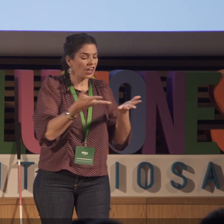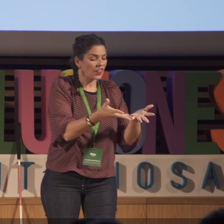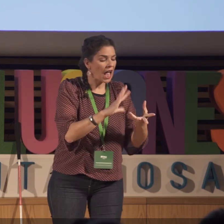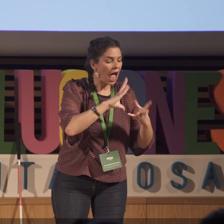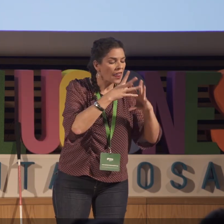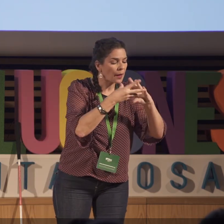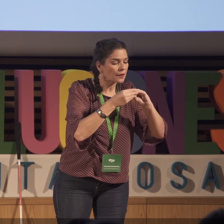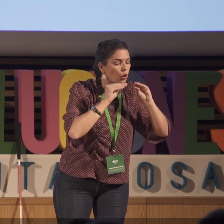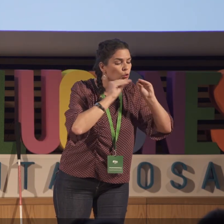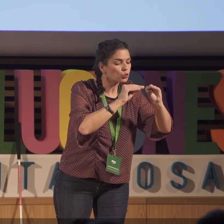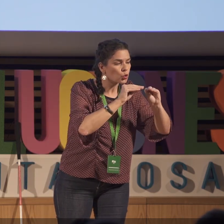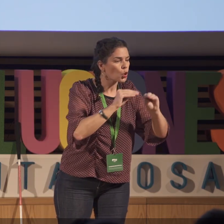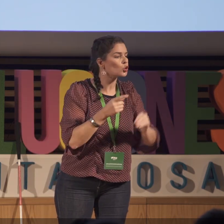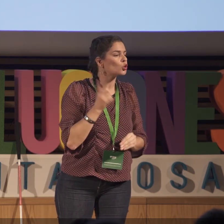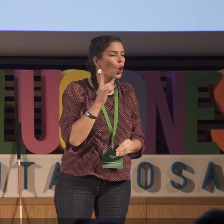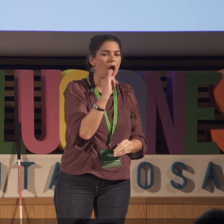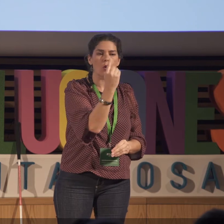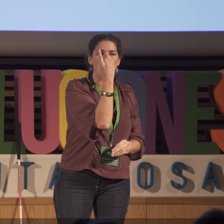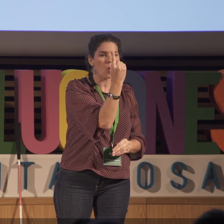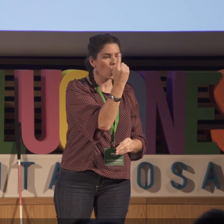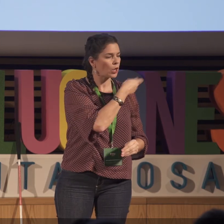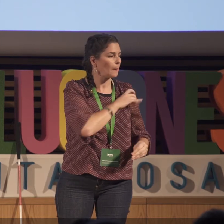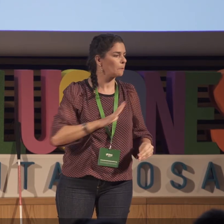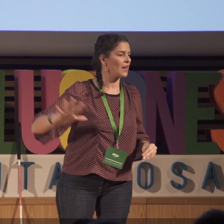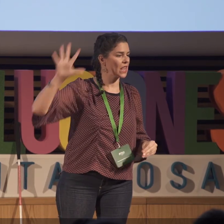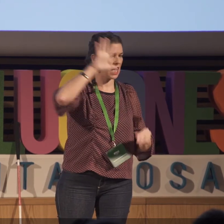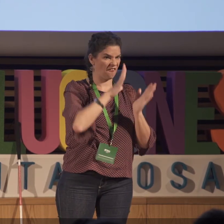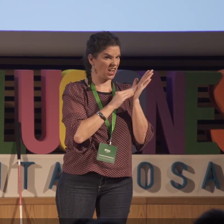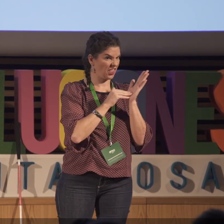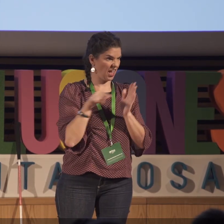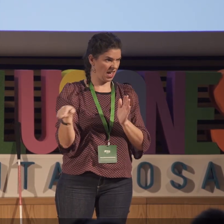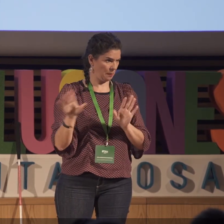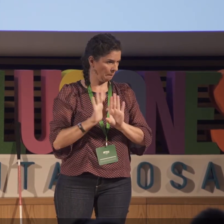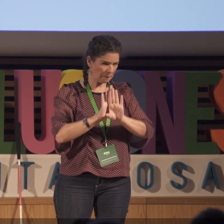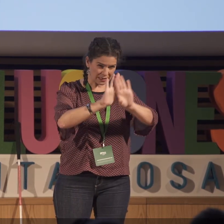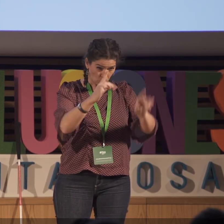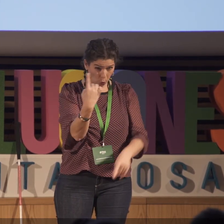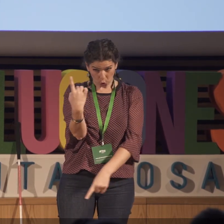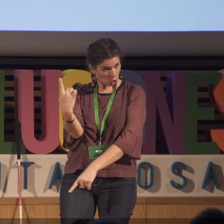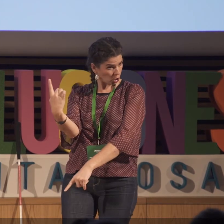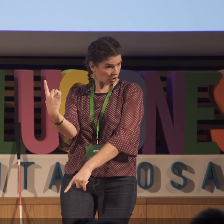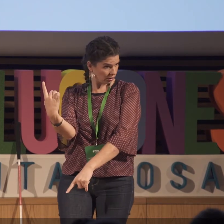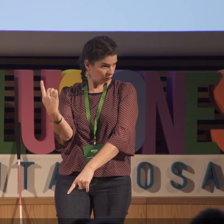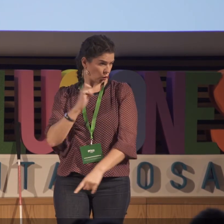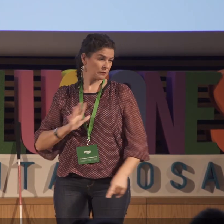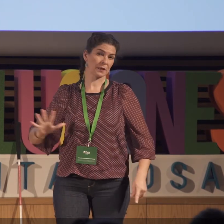personas sordociegas con salud mental, la adaptación para ellos. Solo hay un centro aquí en España y solo está en Valencia.